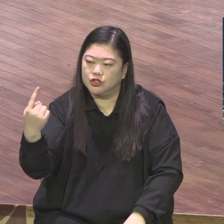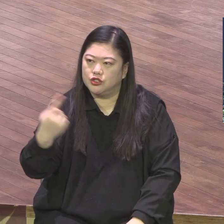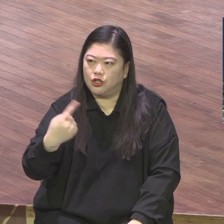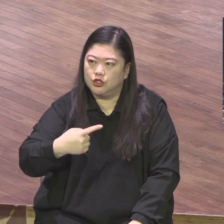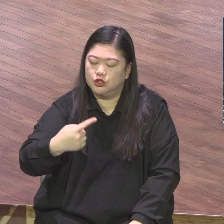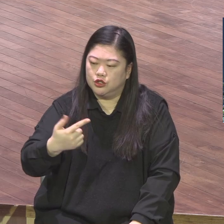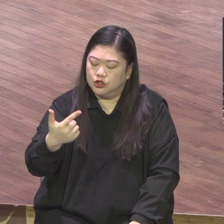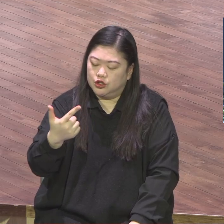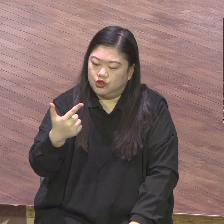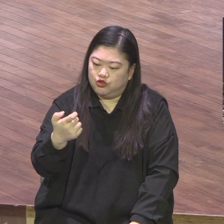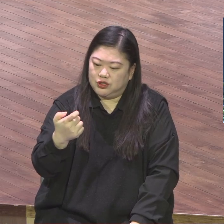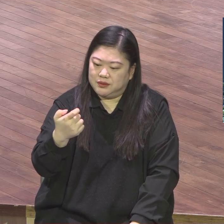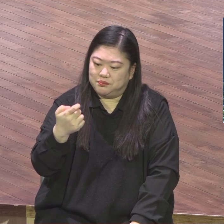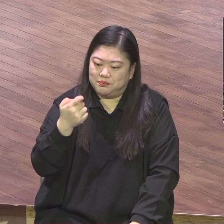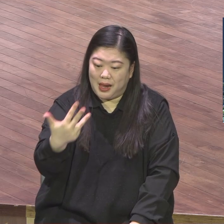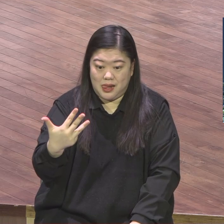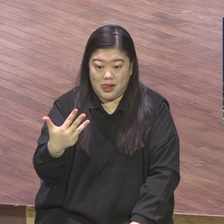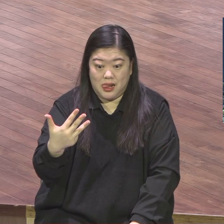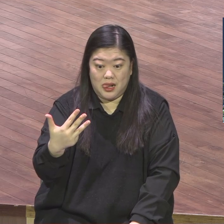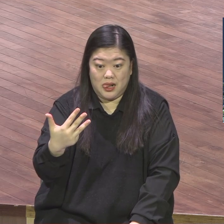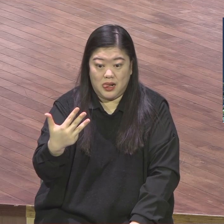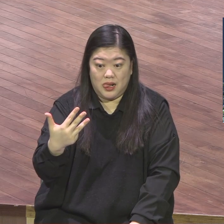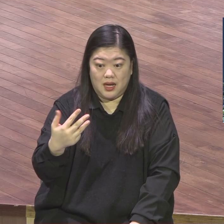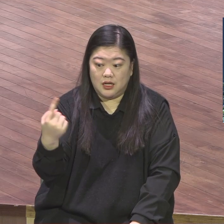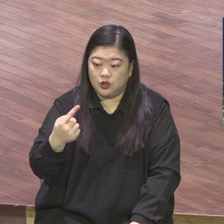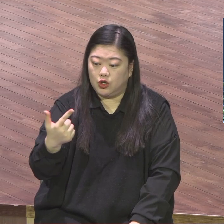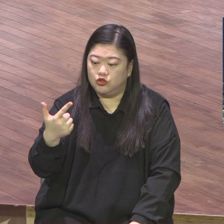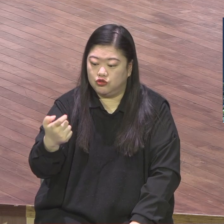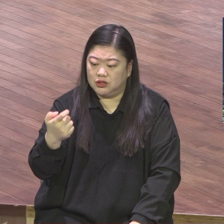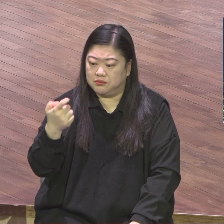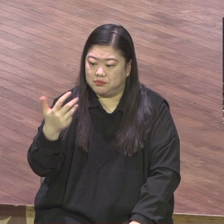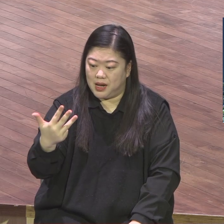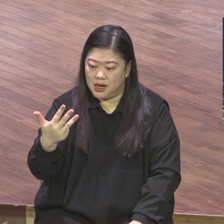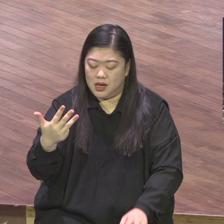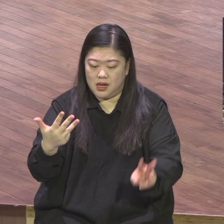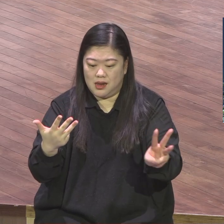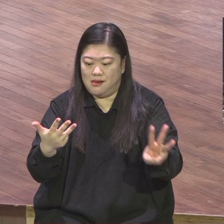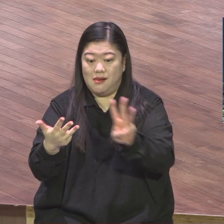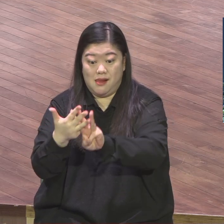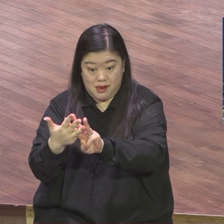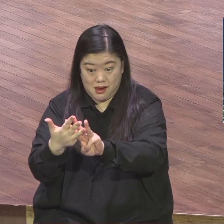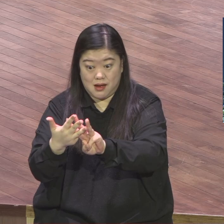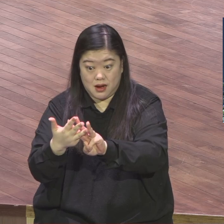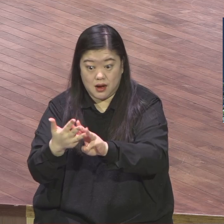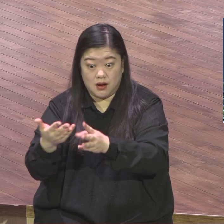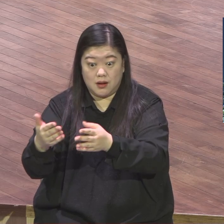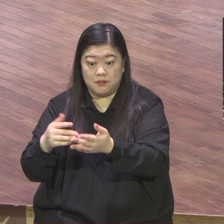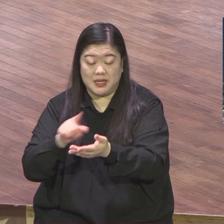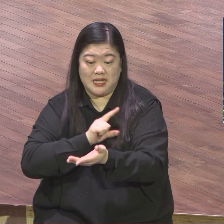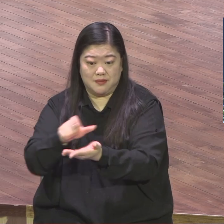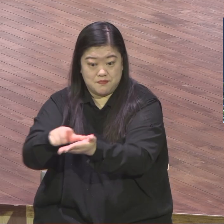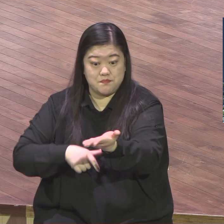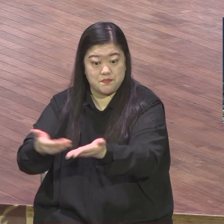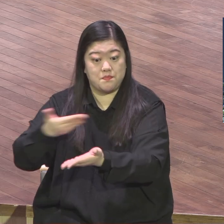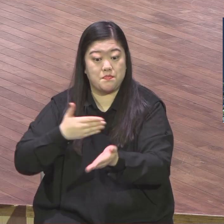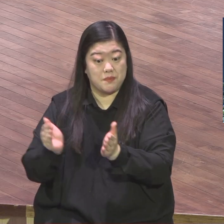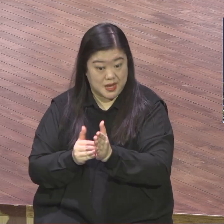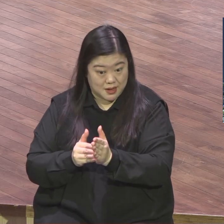3일조가 구성돼 3일조가 1068 그리고 2인 1조가 현재 51조 그리고 없어